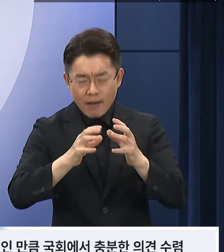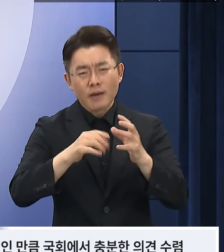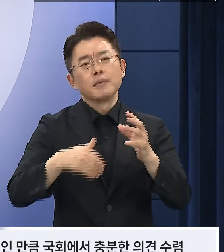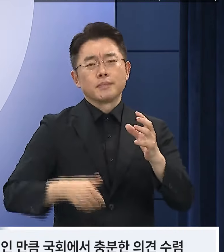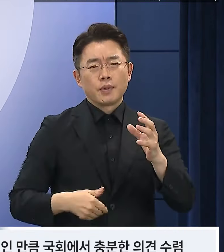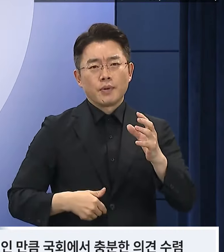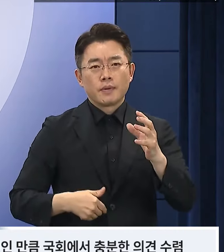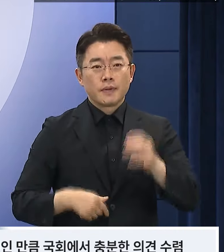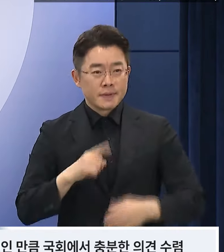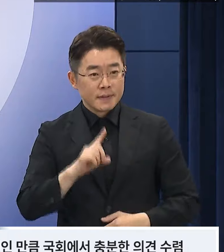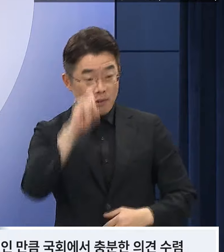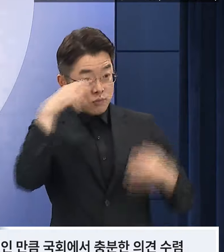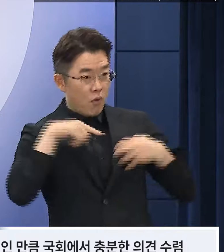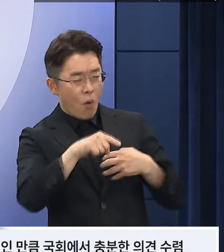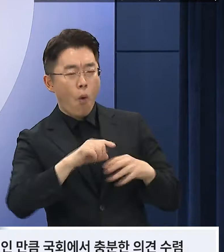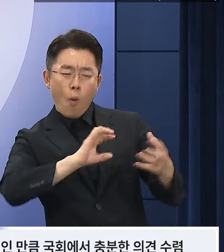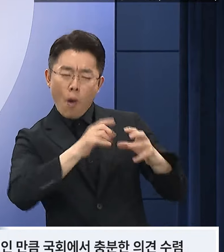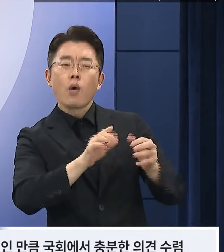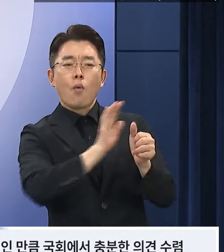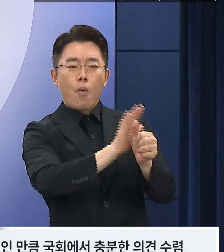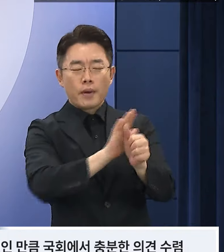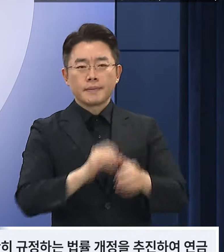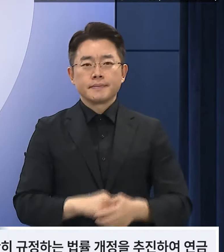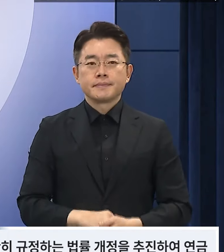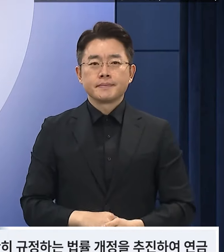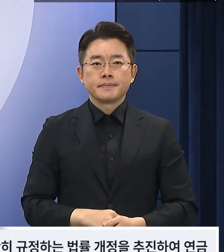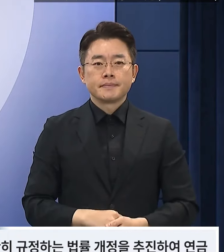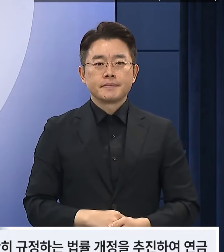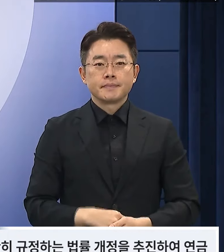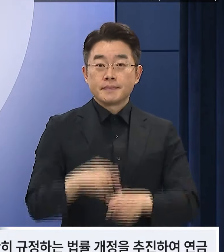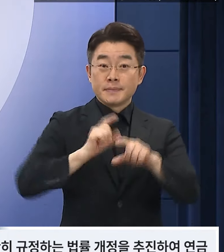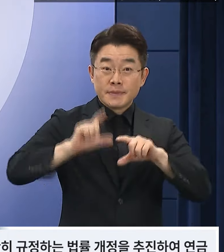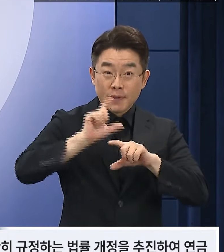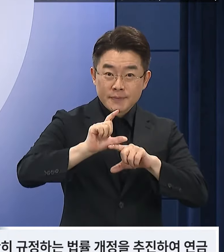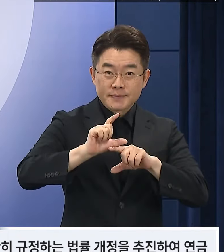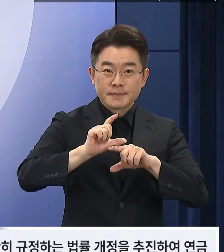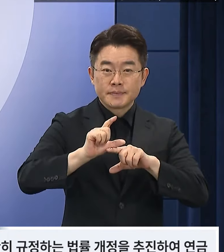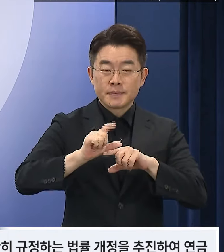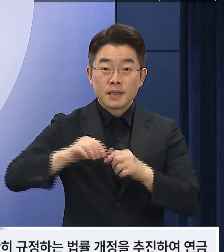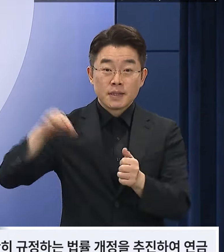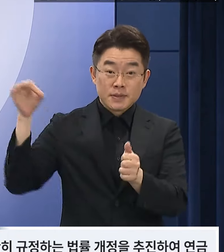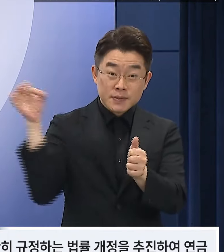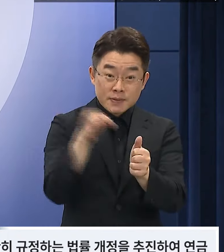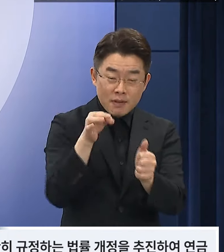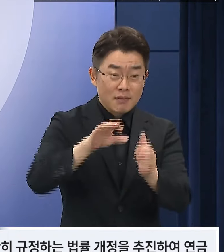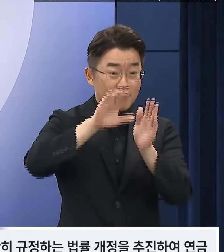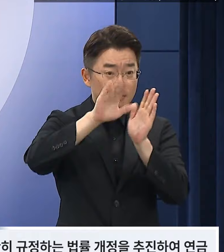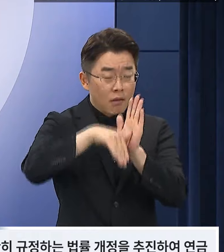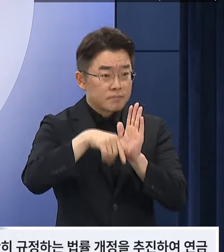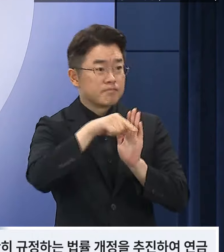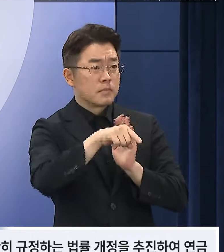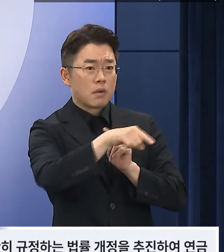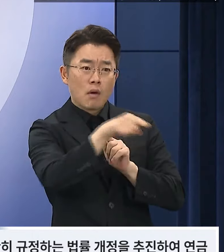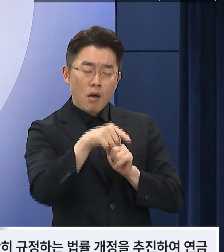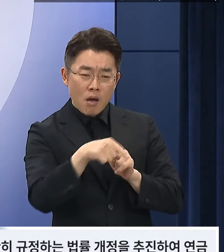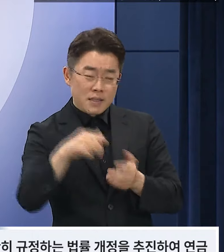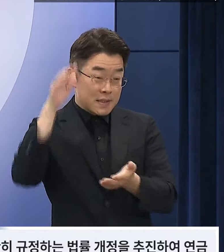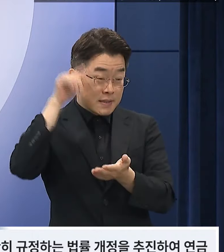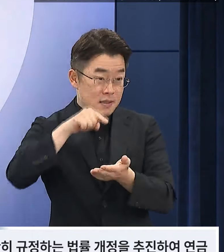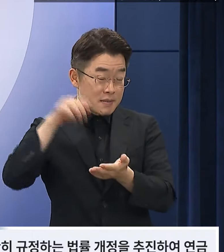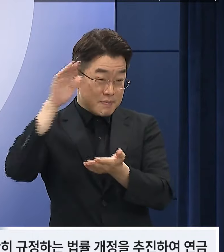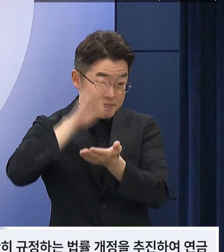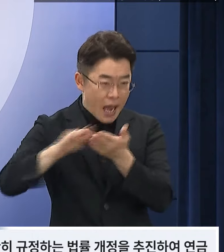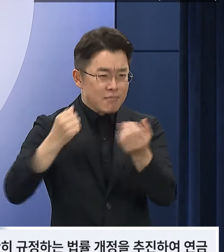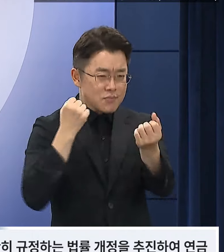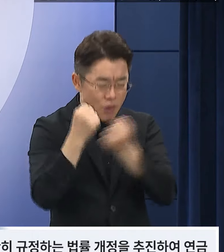진행될 수 있도록 지원하겠습니다. 아울러 연금지급에 대한 국가의 약속을 보다 명확히 규정하는